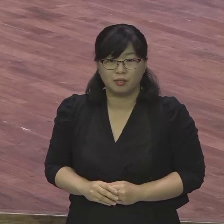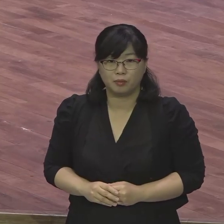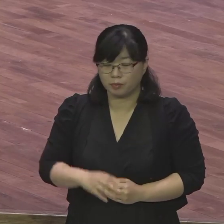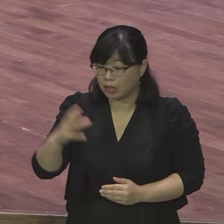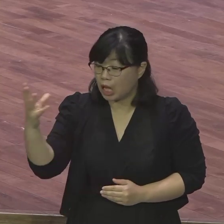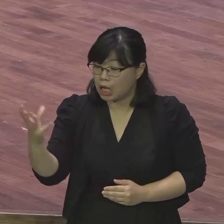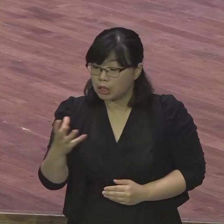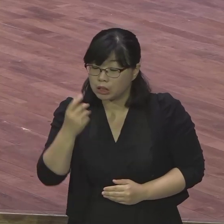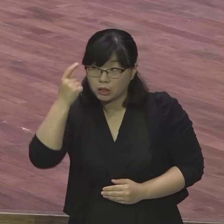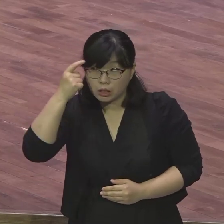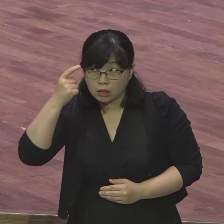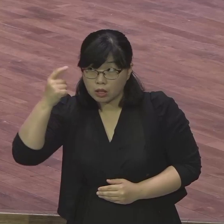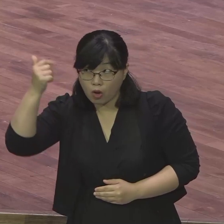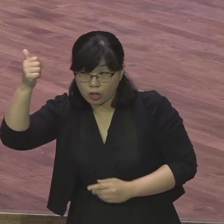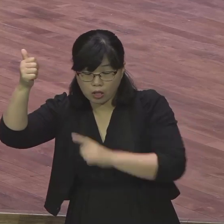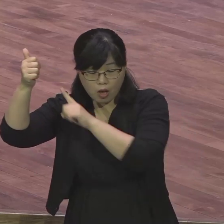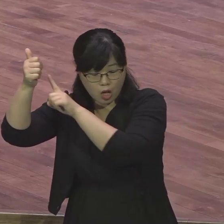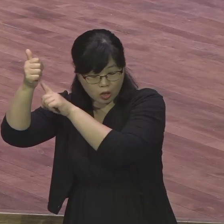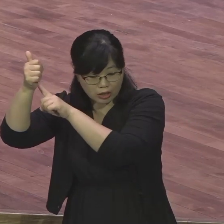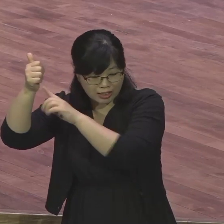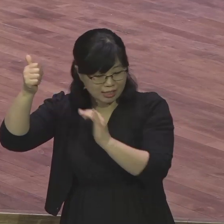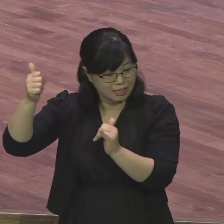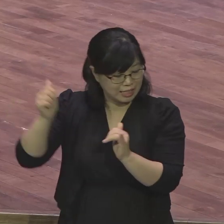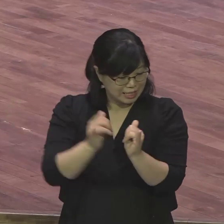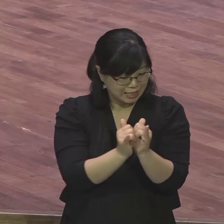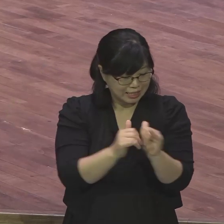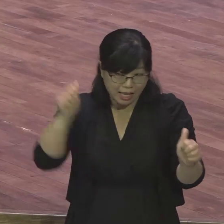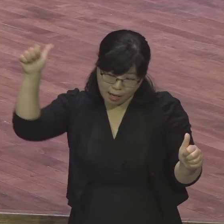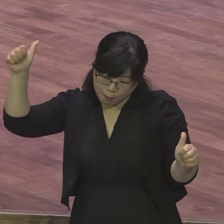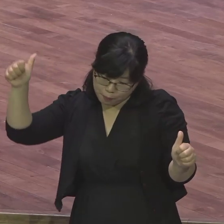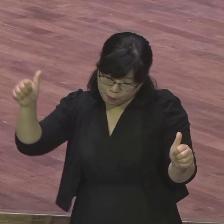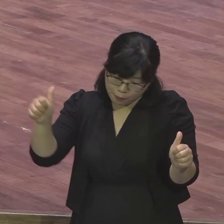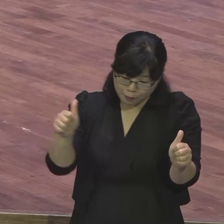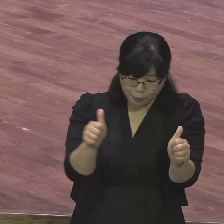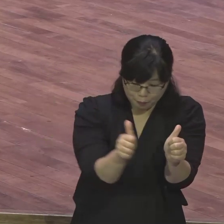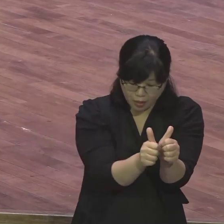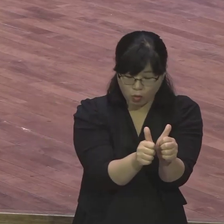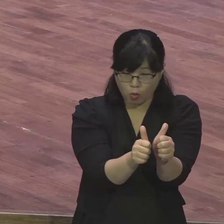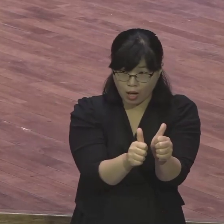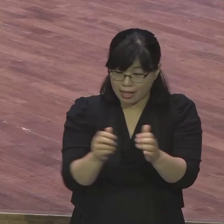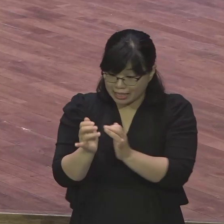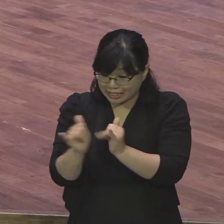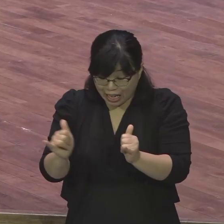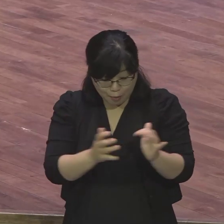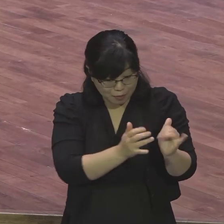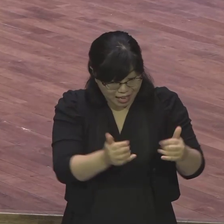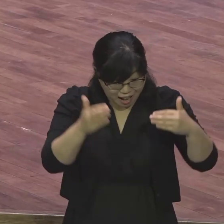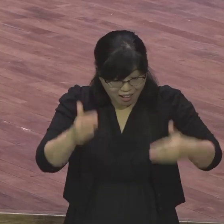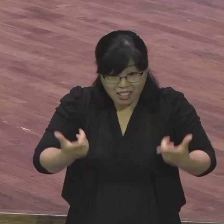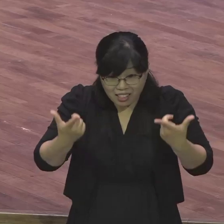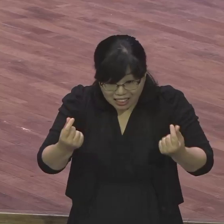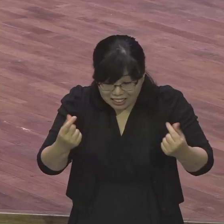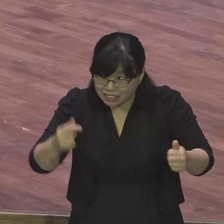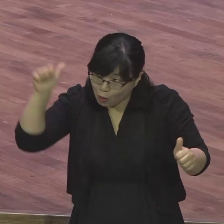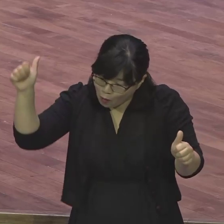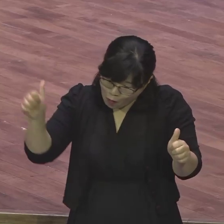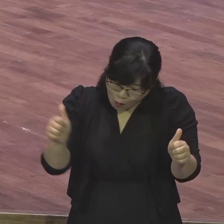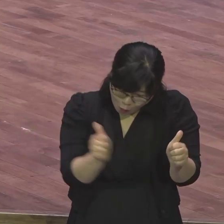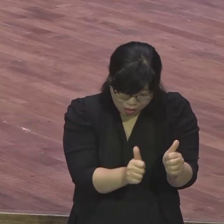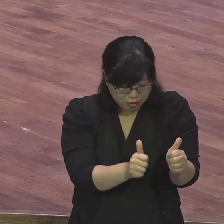옆에 사람이 있는 것처럼 그렇게 우리를 권면하시고 깨닫게 하시고 또 탄식하시고 기도하고